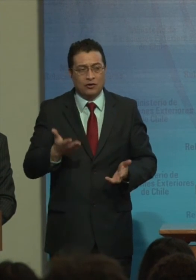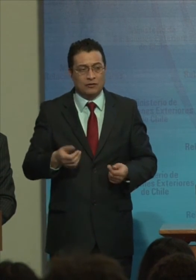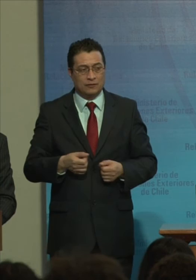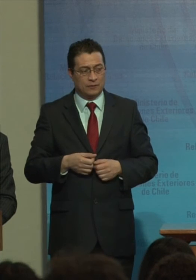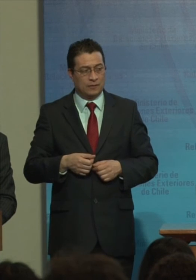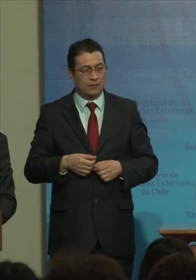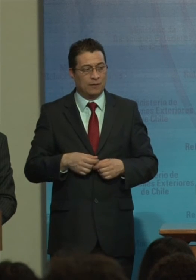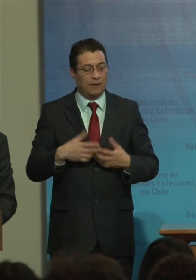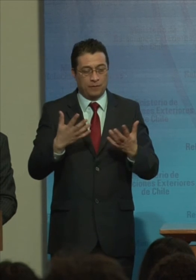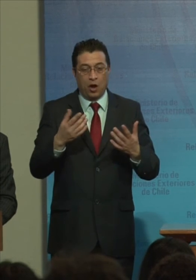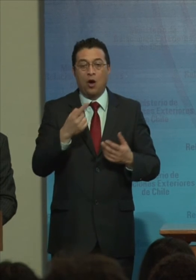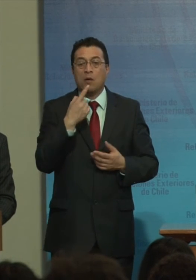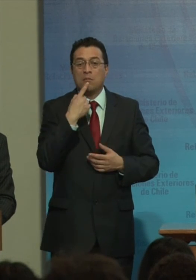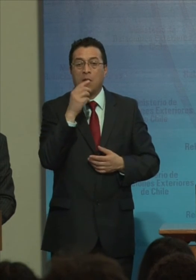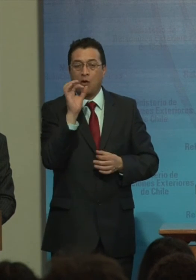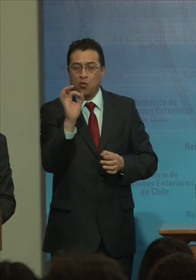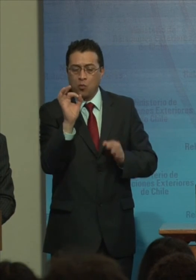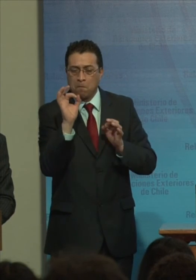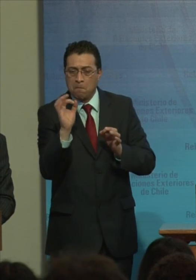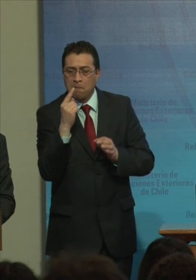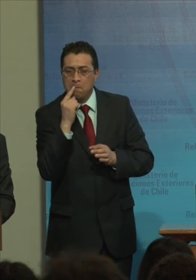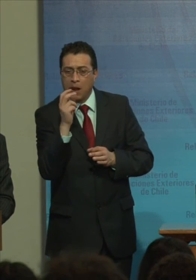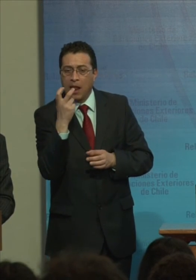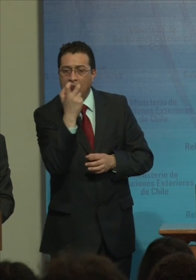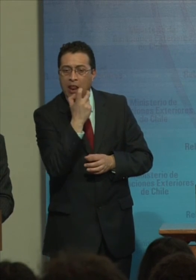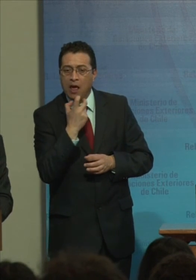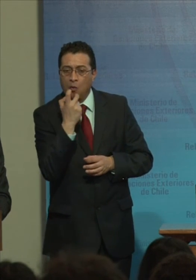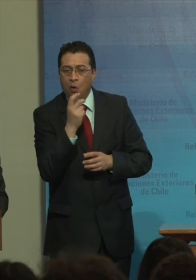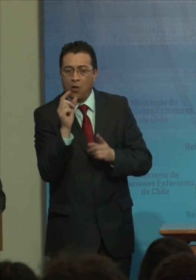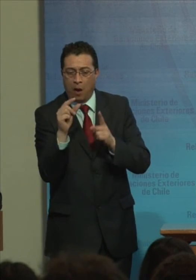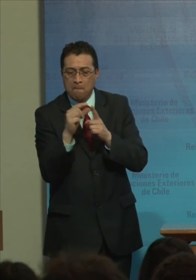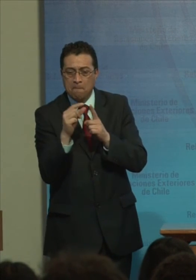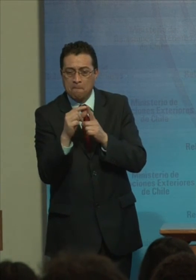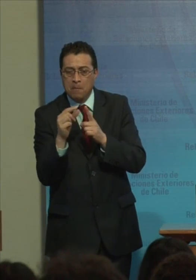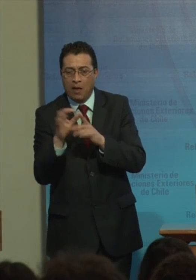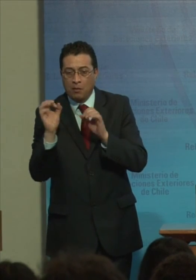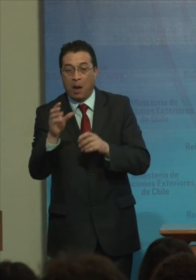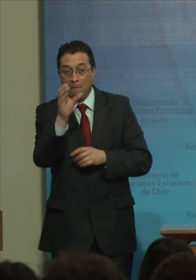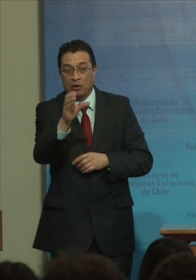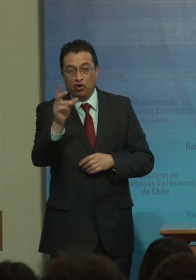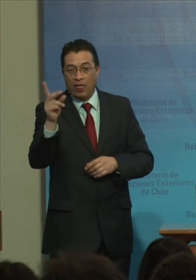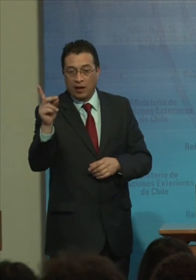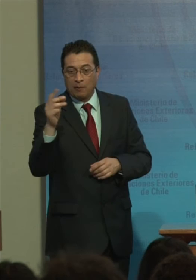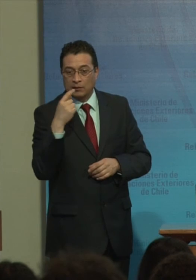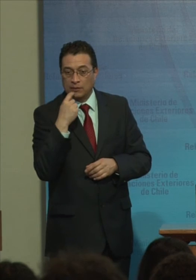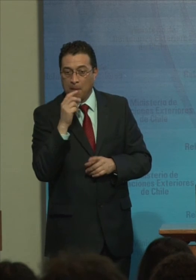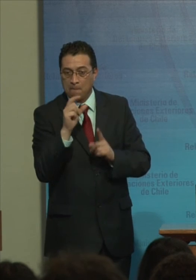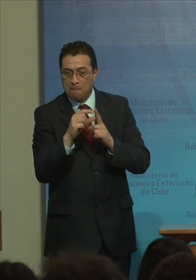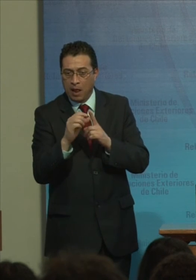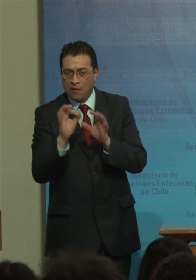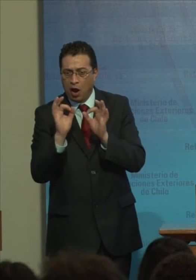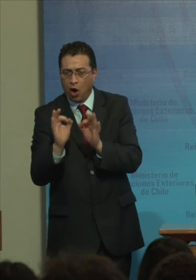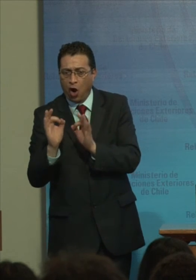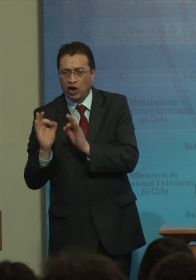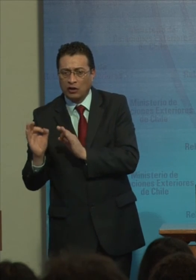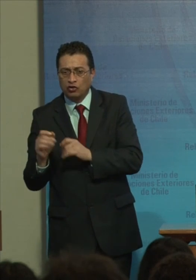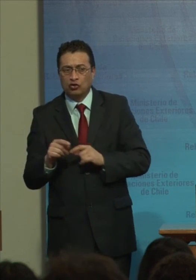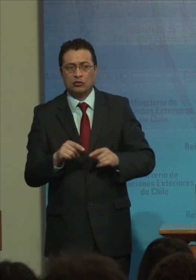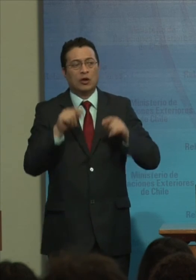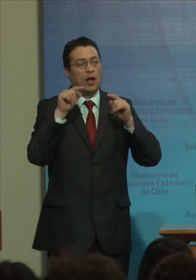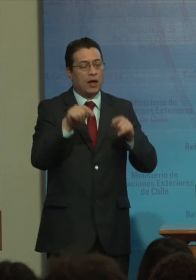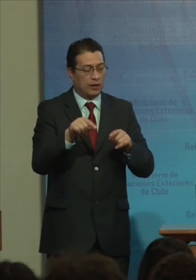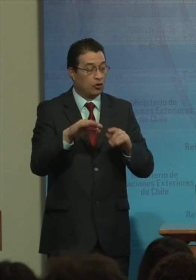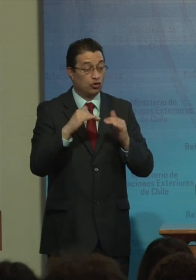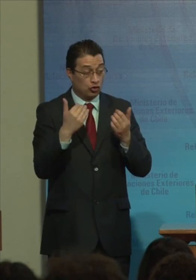El uso correcto Apropiado Del lenguaje Para referirse A las personas Con discapacidad De manera manera De Los invito